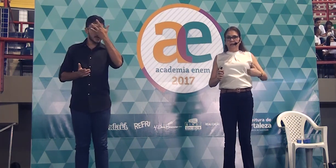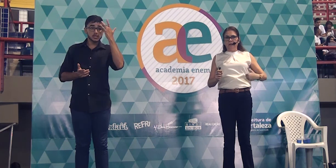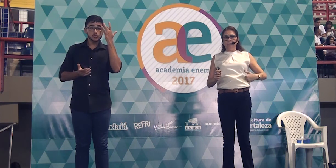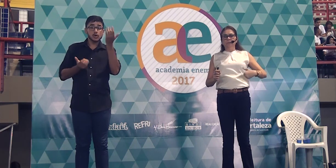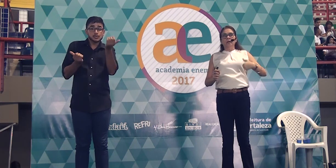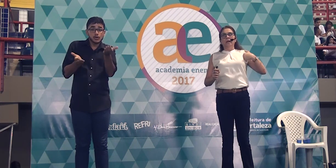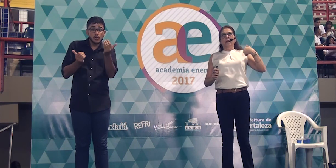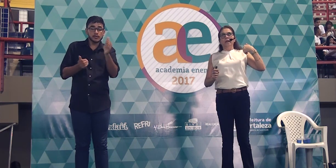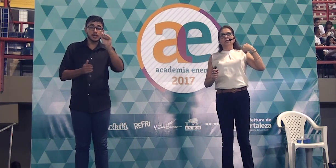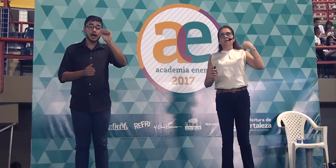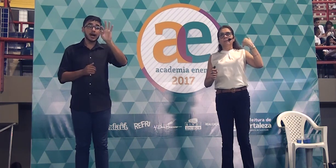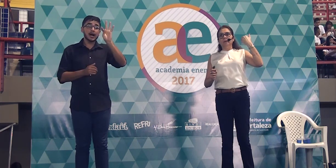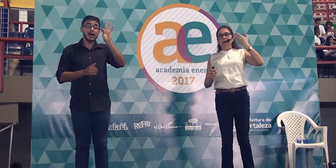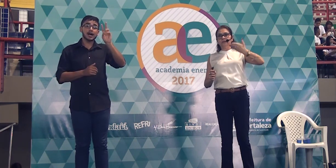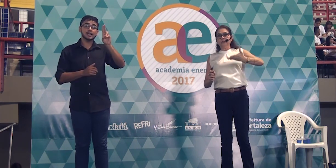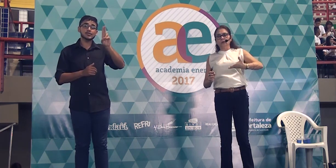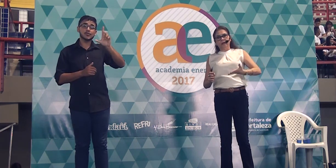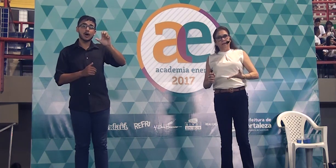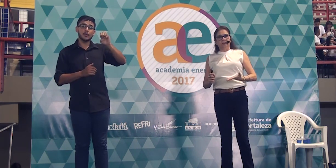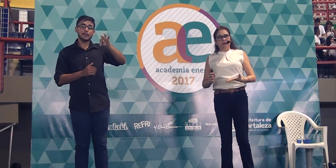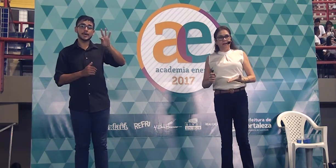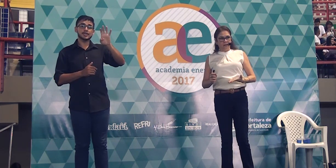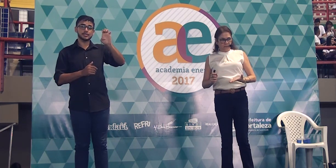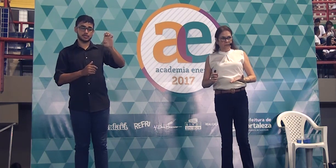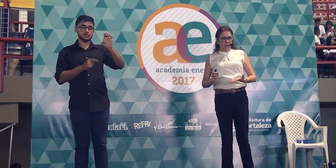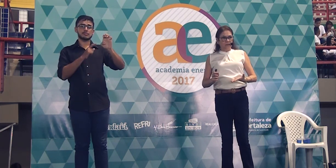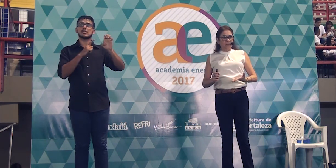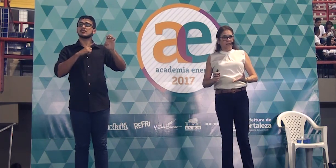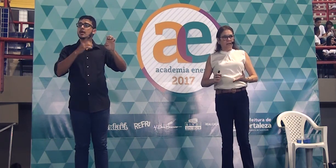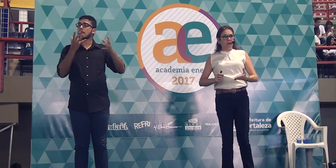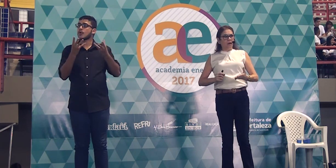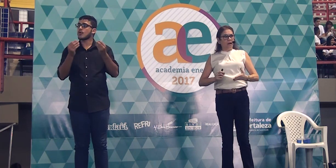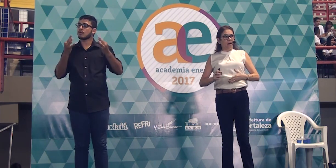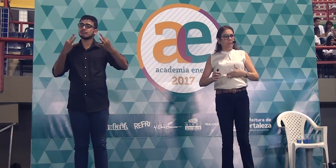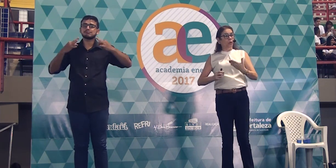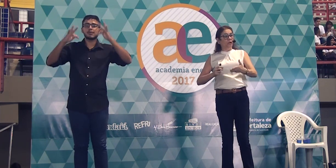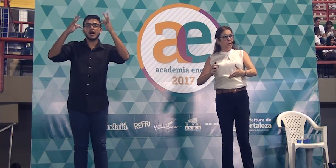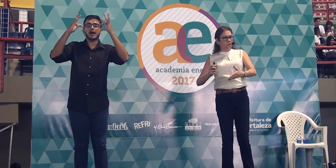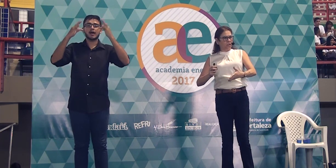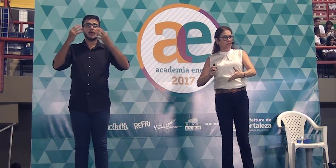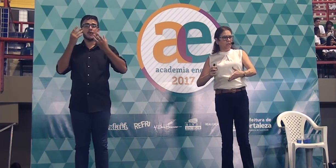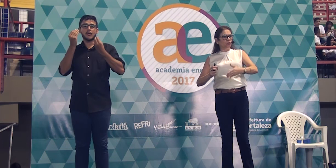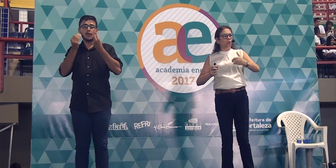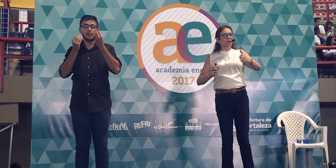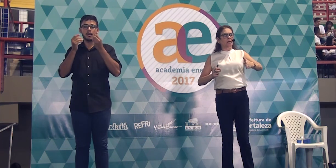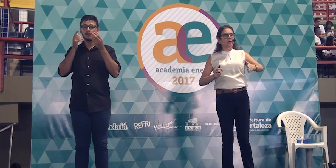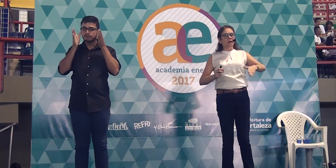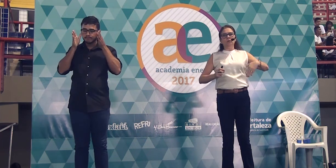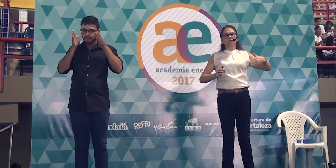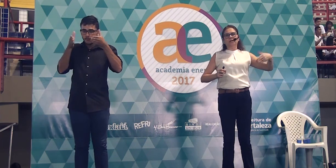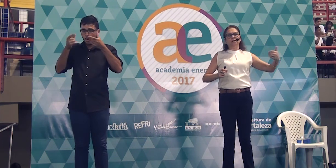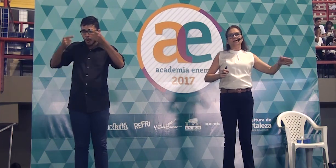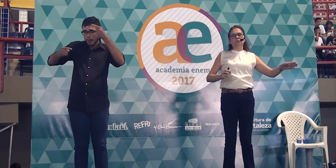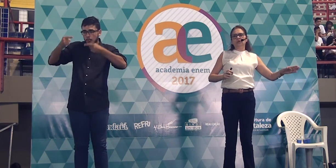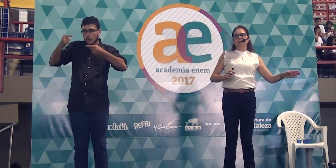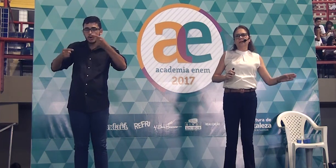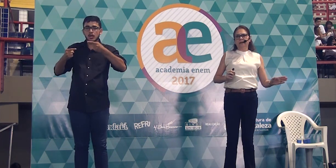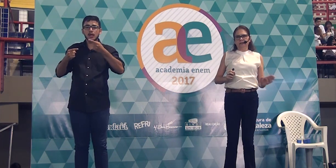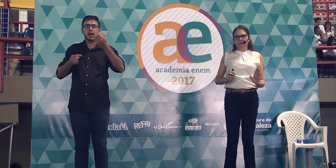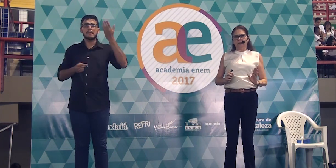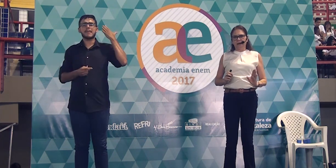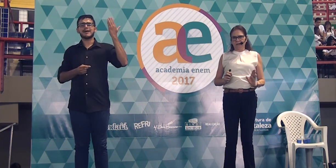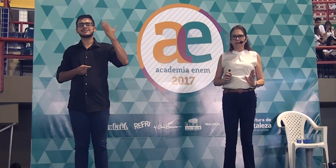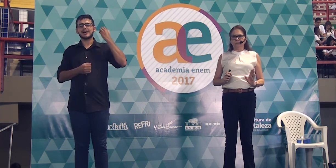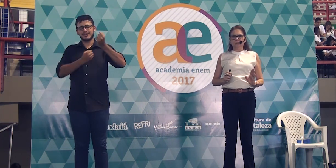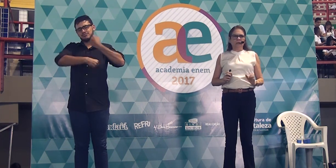brasileira está mais conectada à política do que uma geração de uma